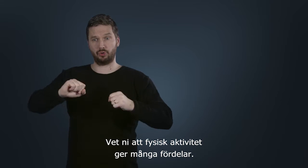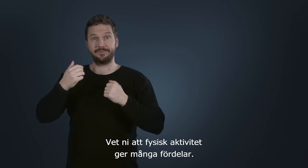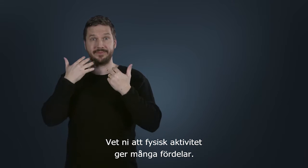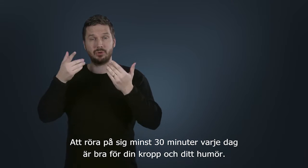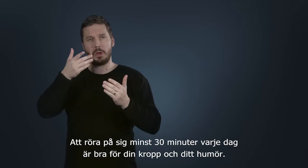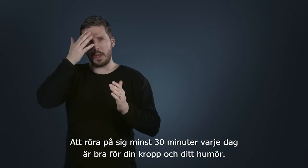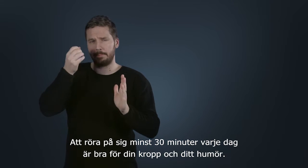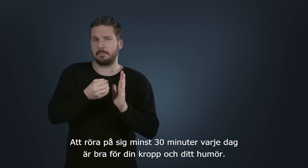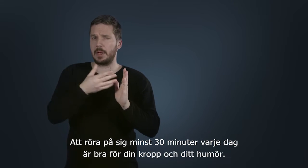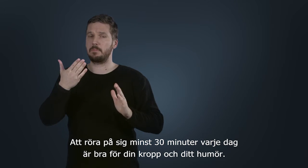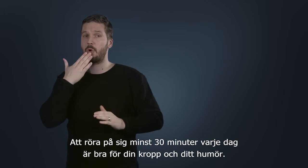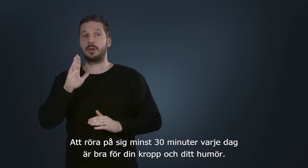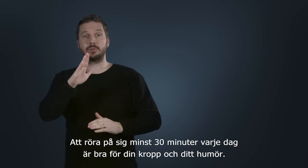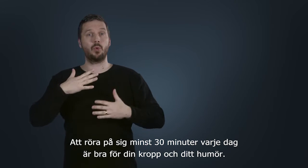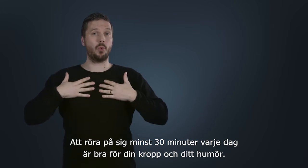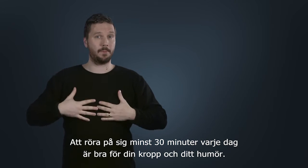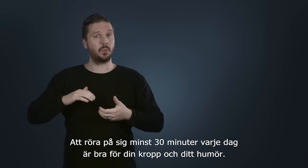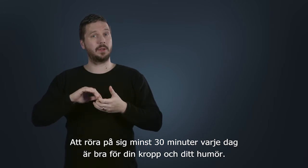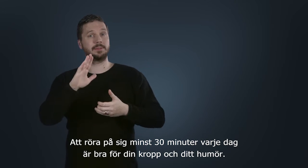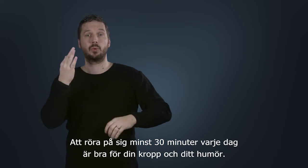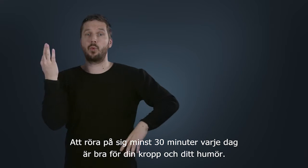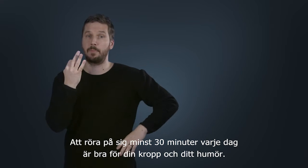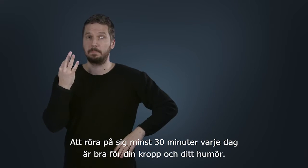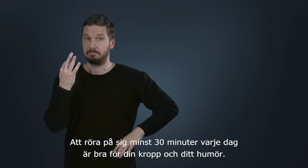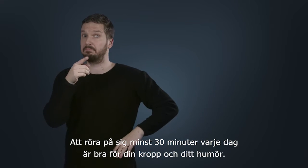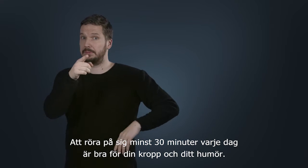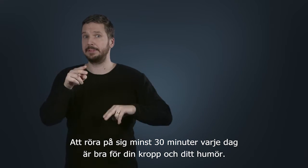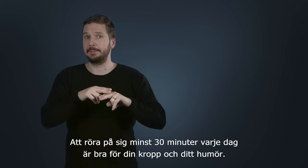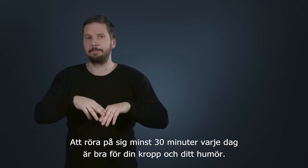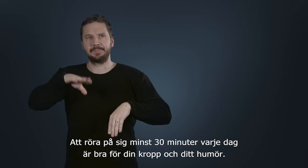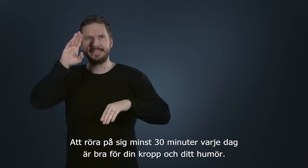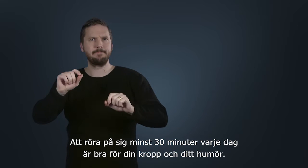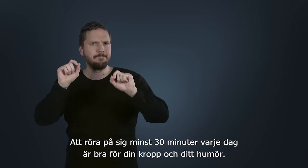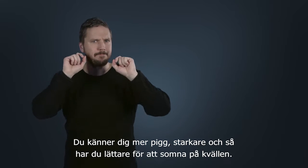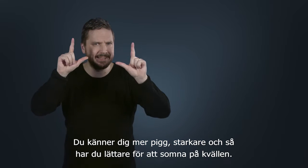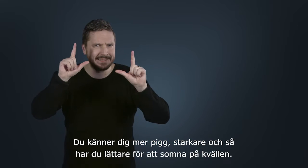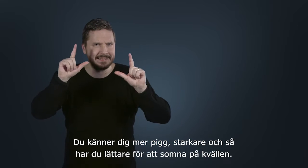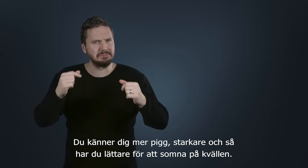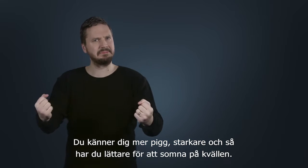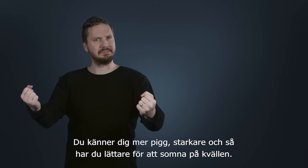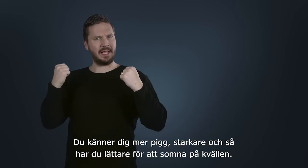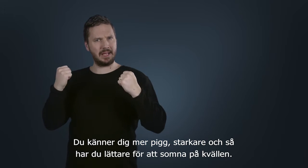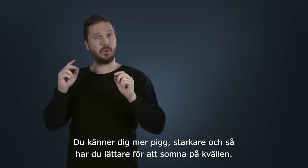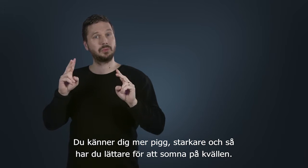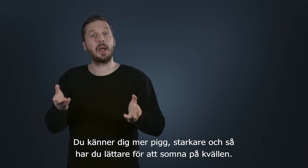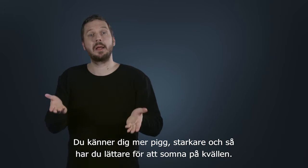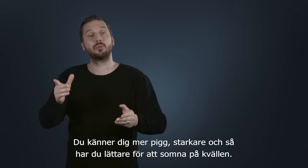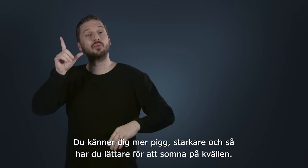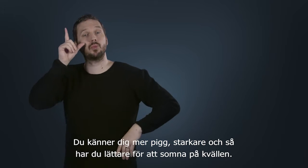på sig minst 30 minuter varje dag är bra för din kropp och ditt humör. Du känner dig piggare, starkare och så har du